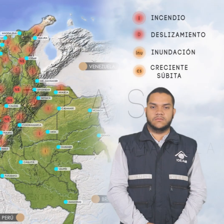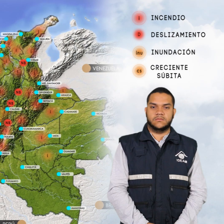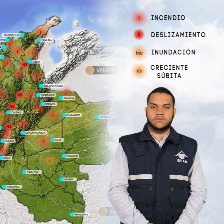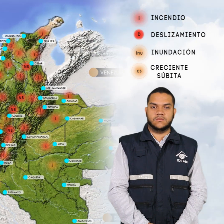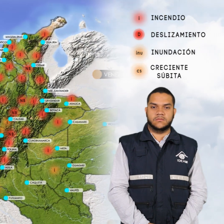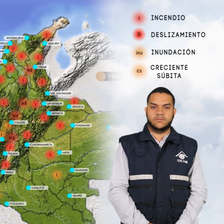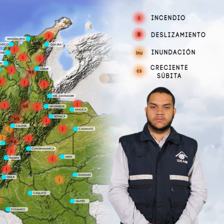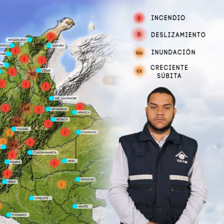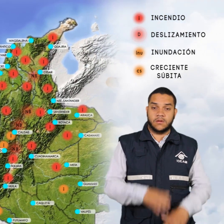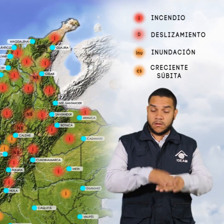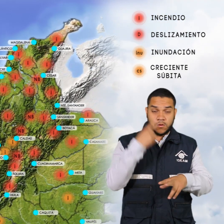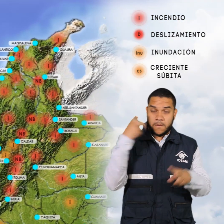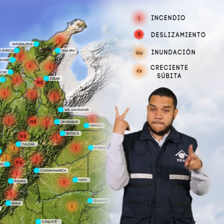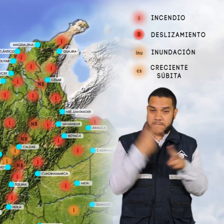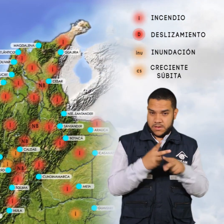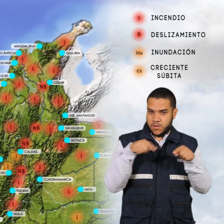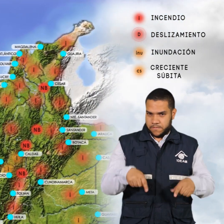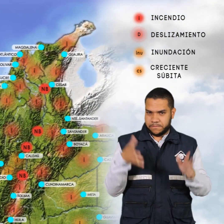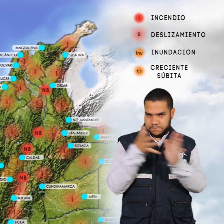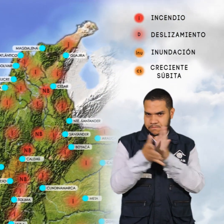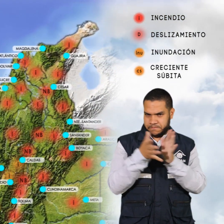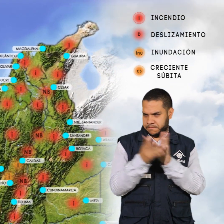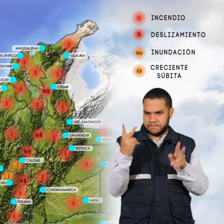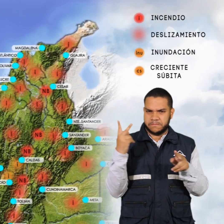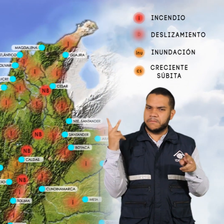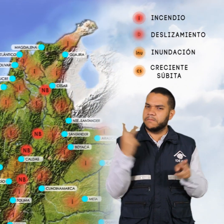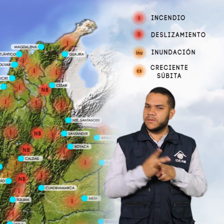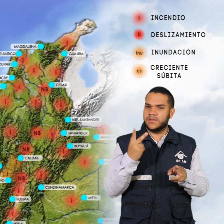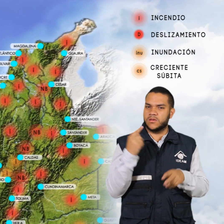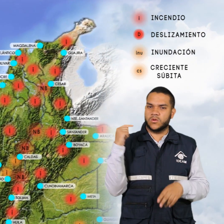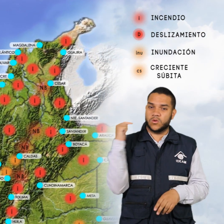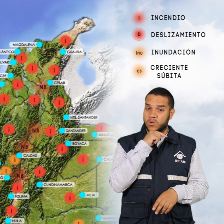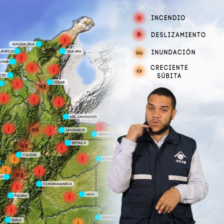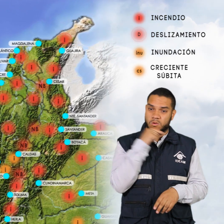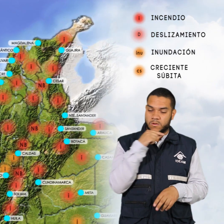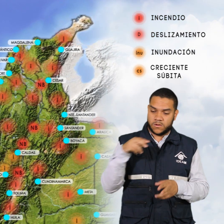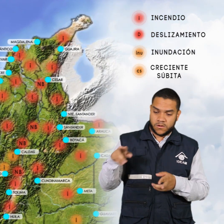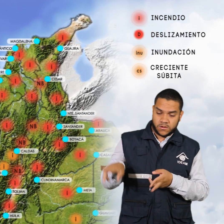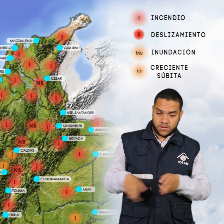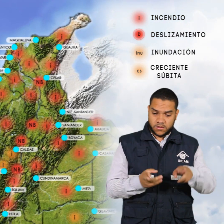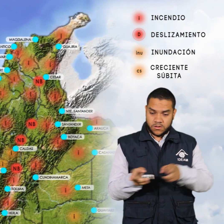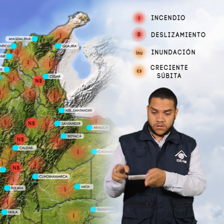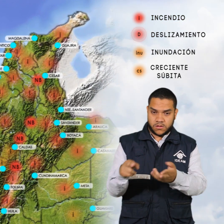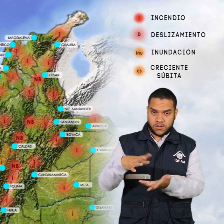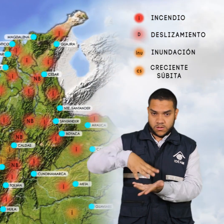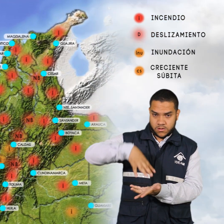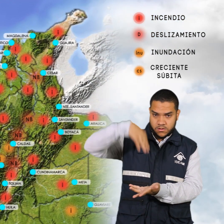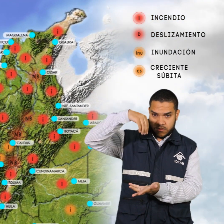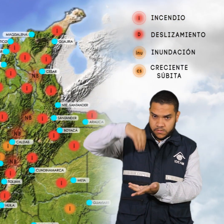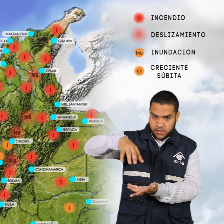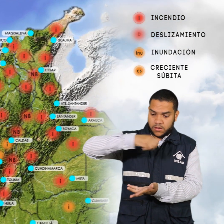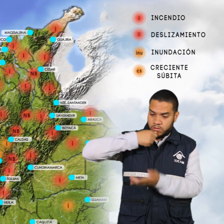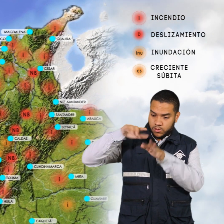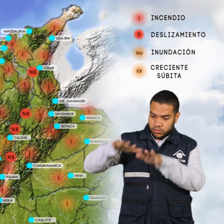Las alertas más importantes para tener en cuenta el día de hoy son las siguientes. Alerta roja por niveles bajos en la cuenca del río